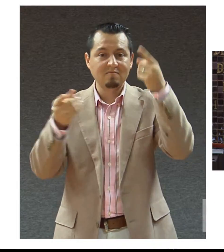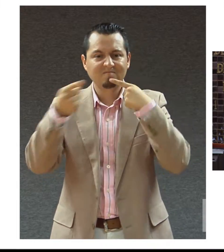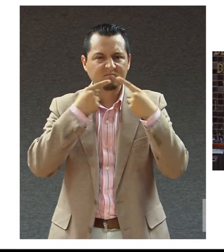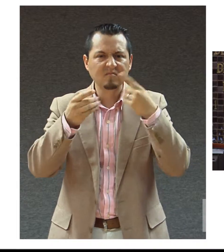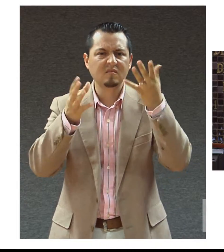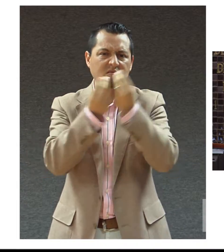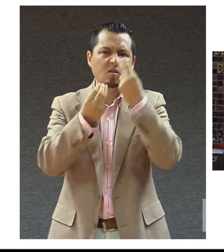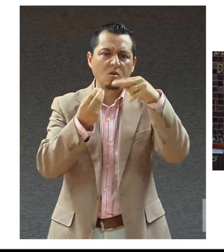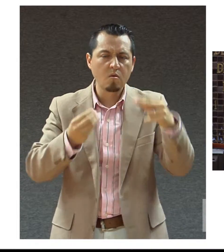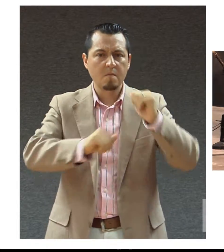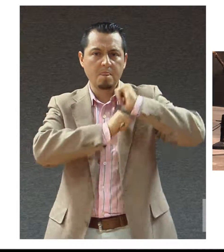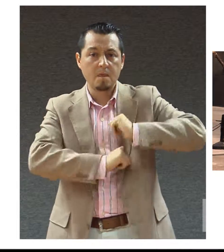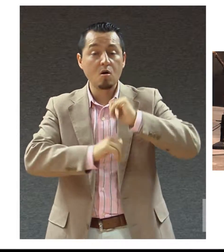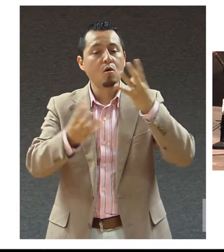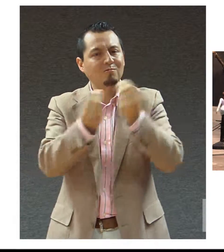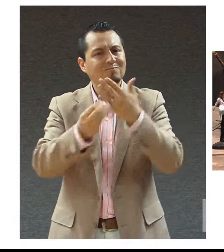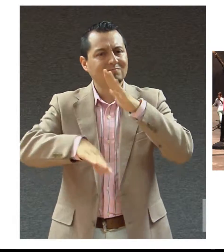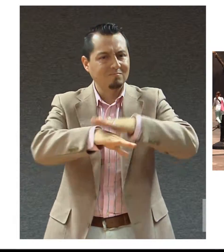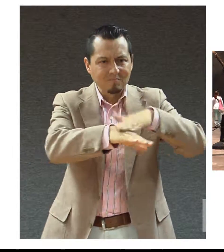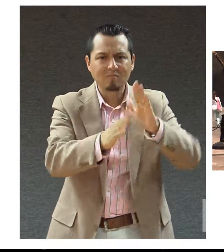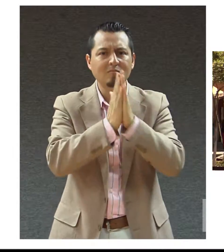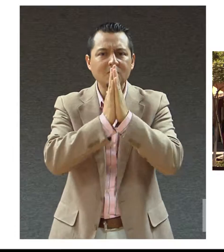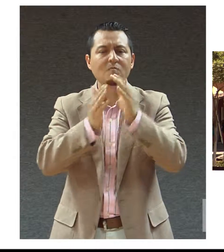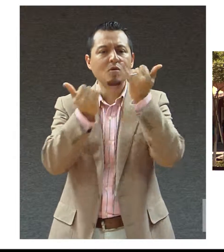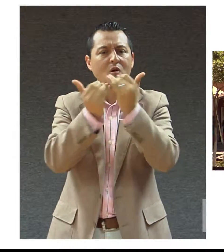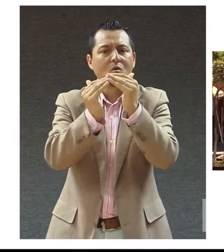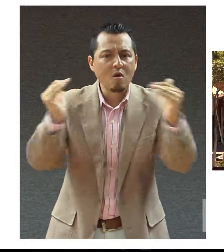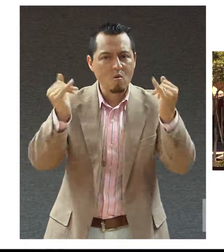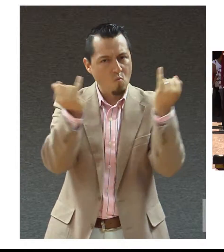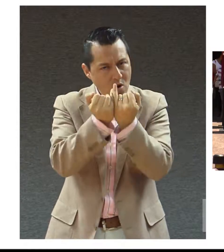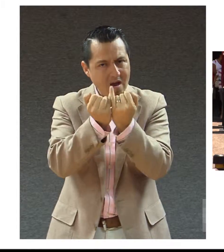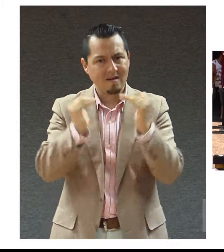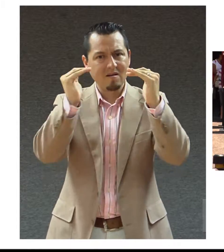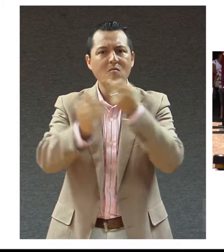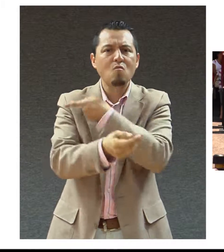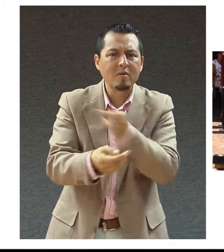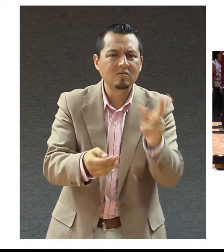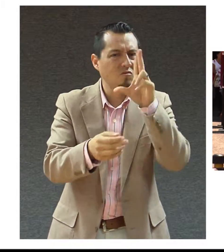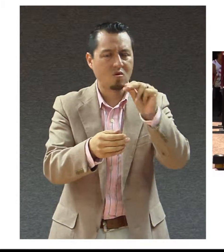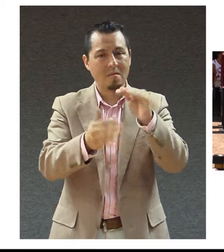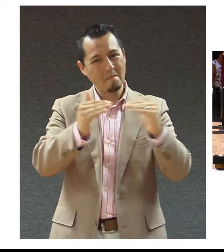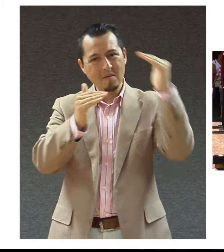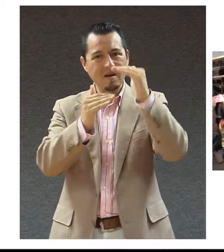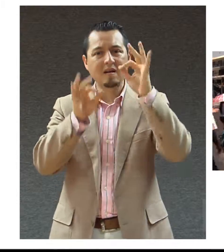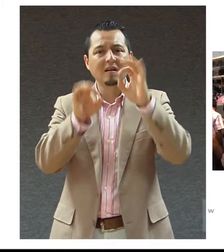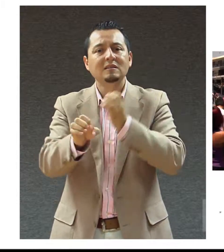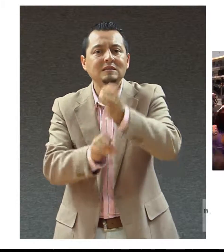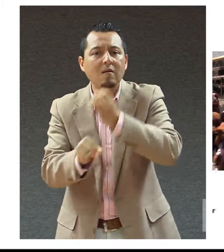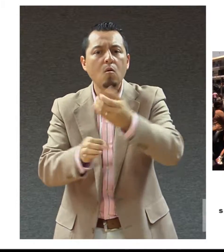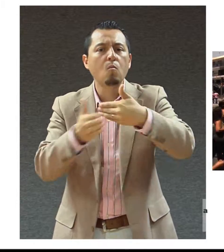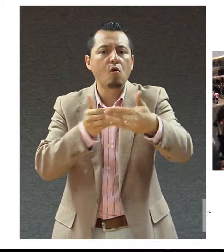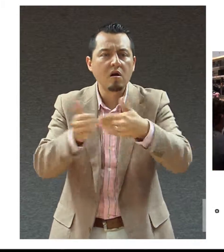en nombre de todos los legisladores, convocó a las autoridades a luchar en contra de la desigualdad social y la pobreza, que representan una